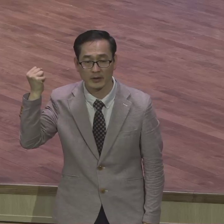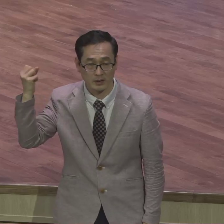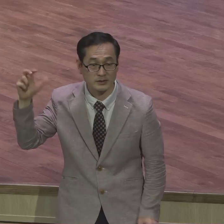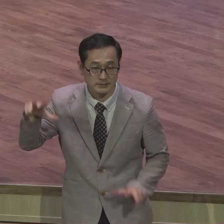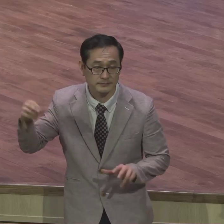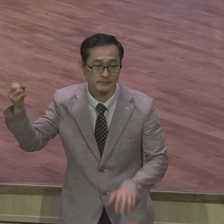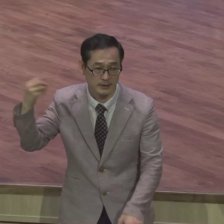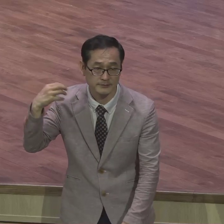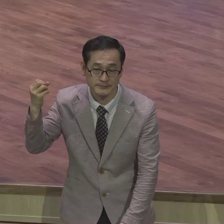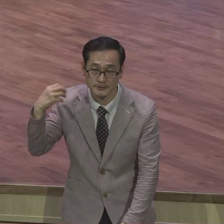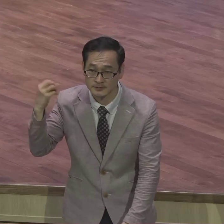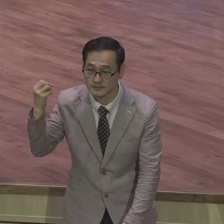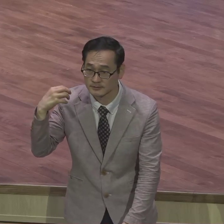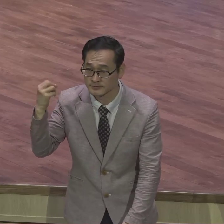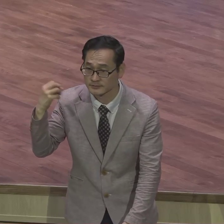인을 쳐놨어요